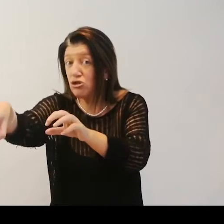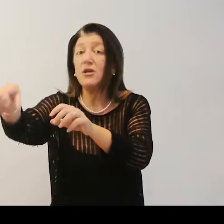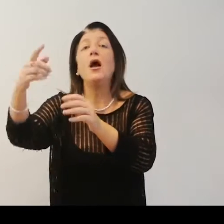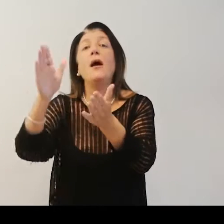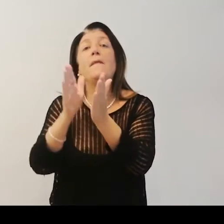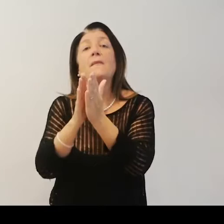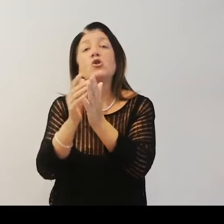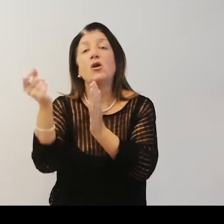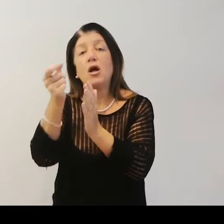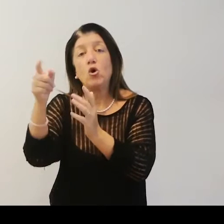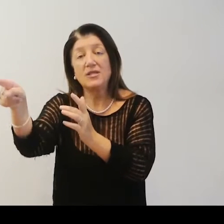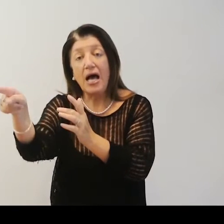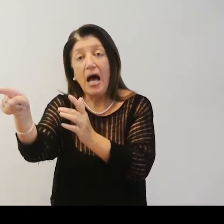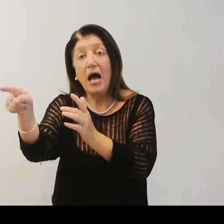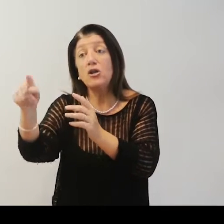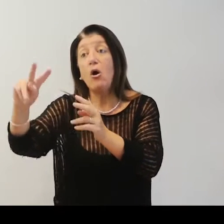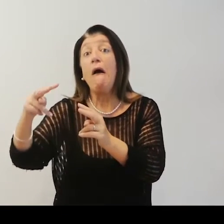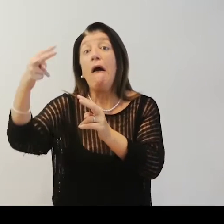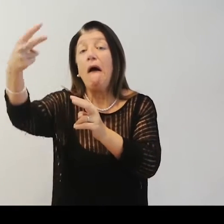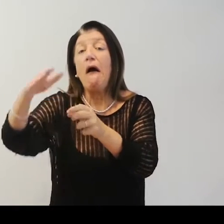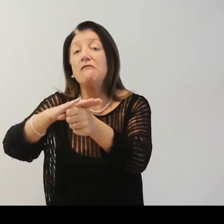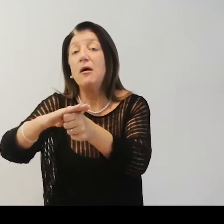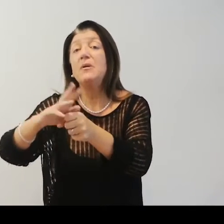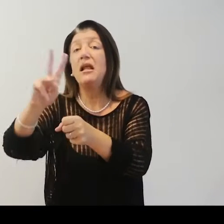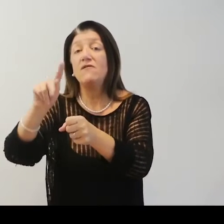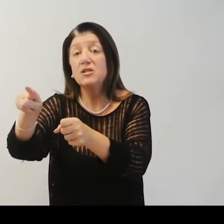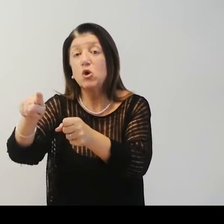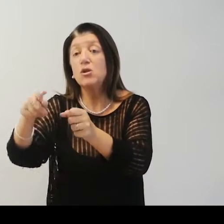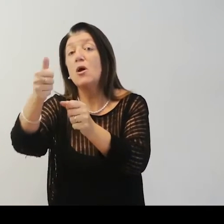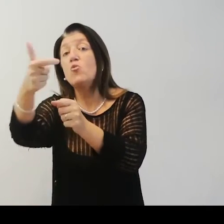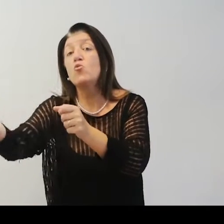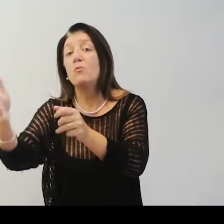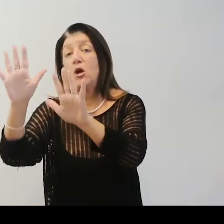numero undici. E di scontea, numero dieci.